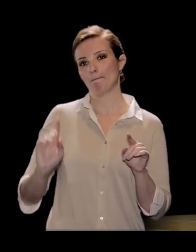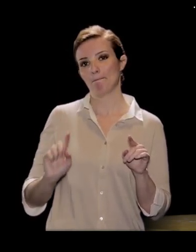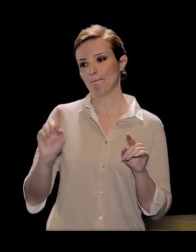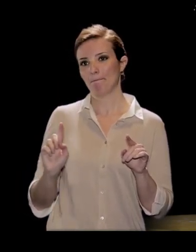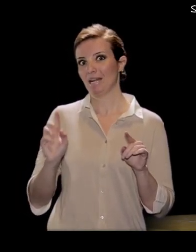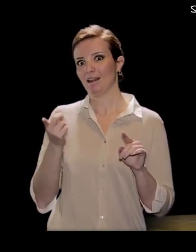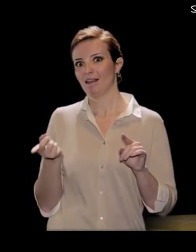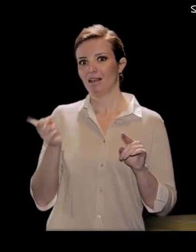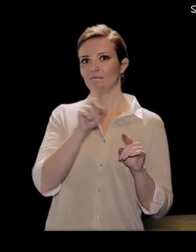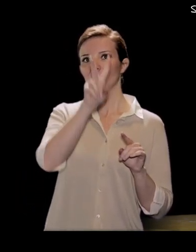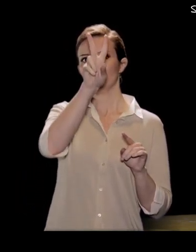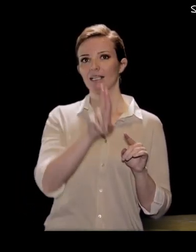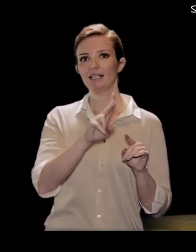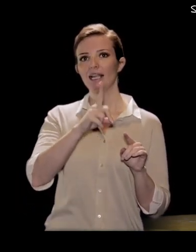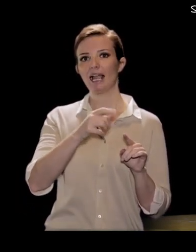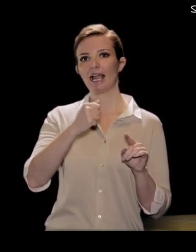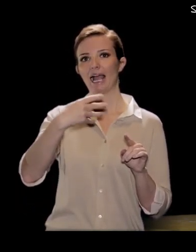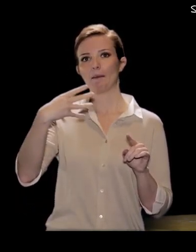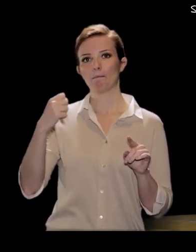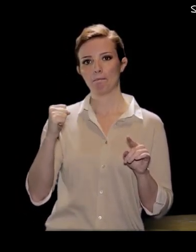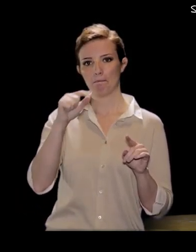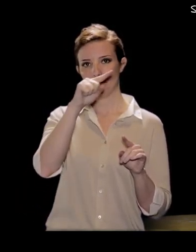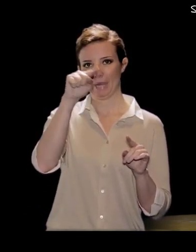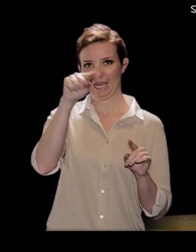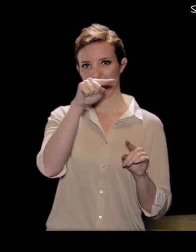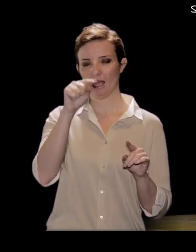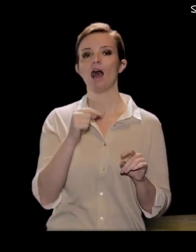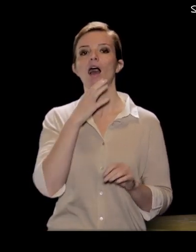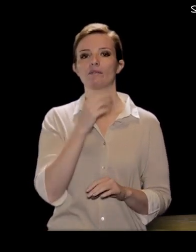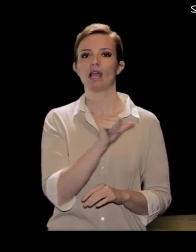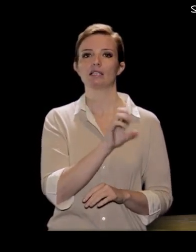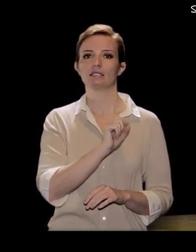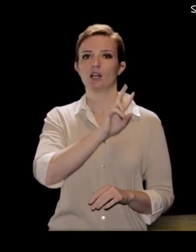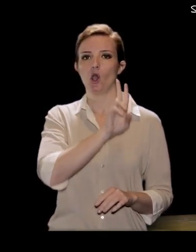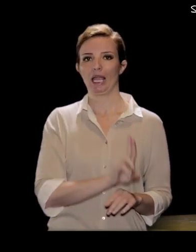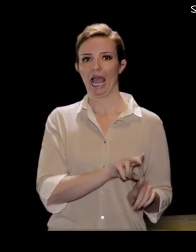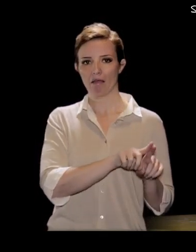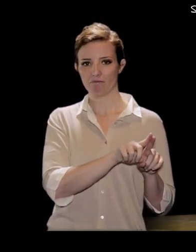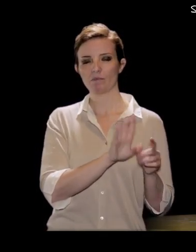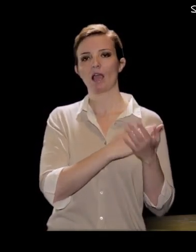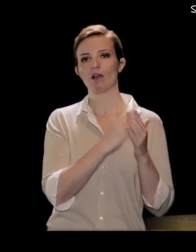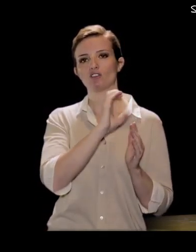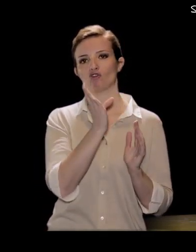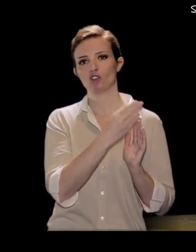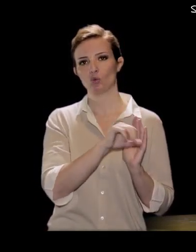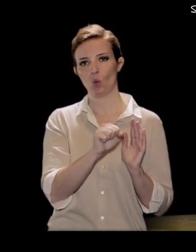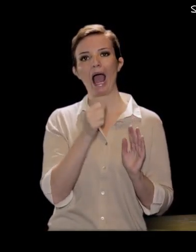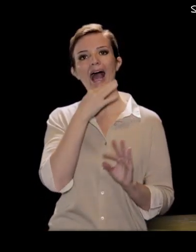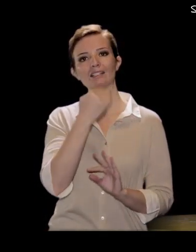applicando le definizioni, il seno di gamma sarà pari direttamente, scriviamo a C su A, e quindi C è pari ad A